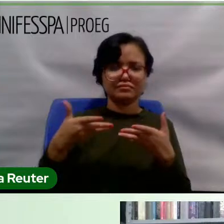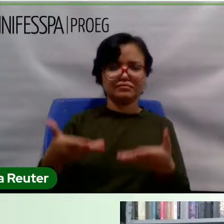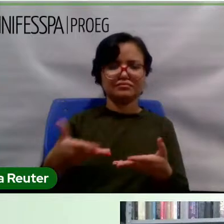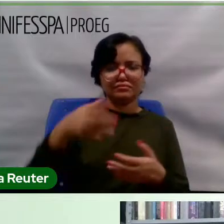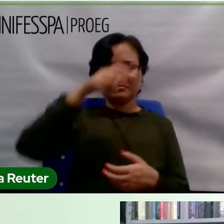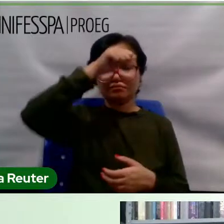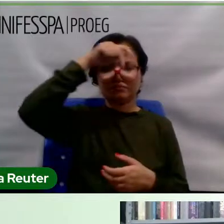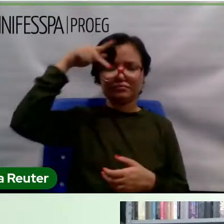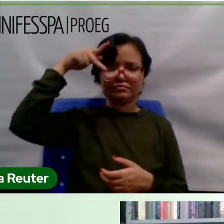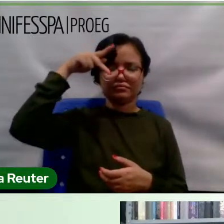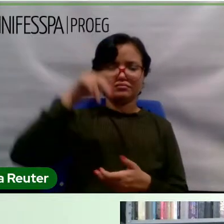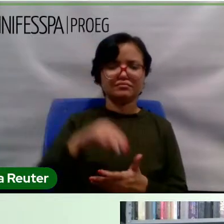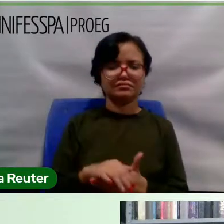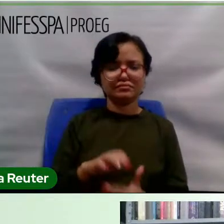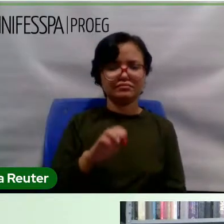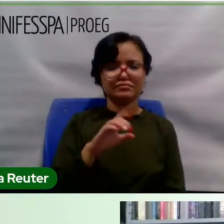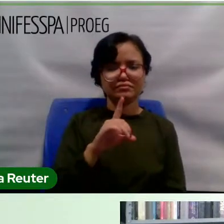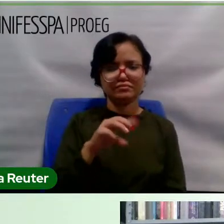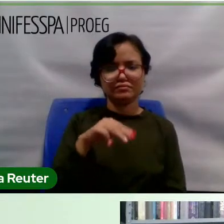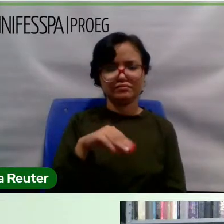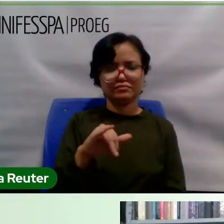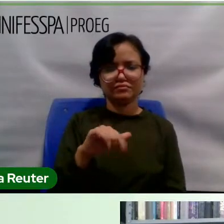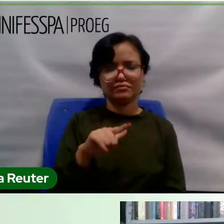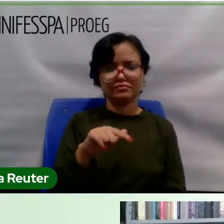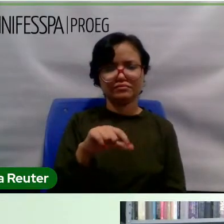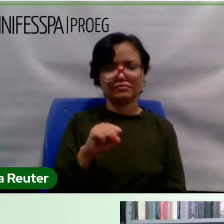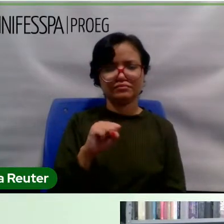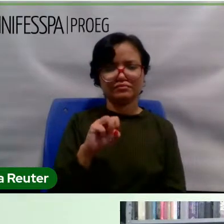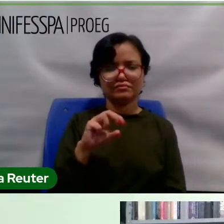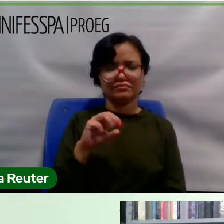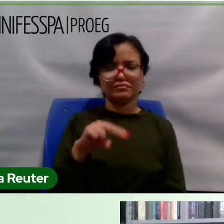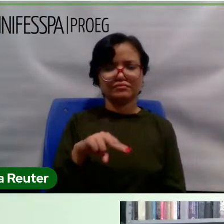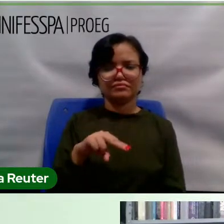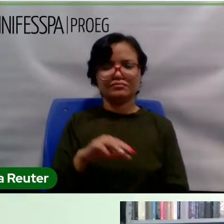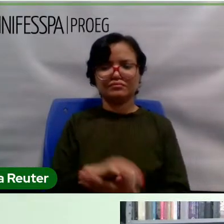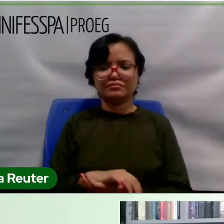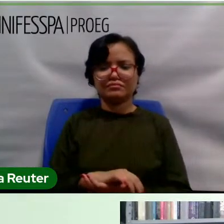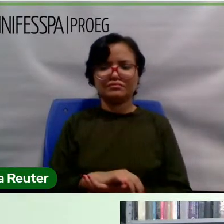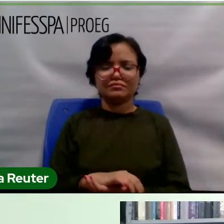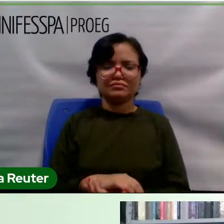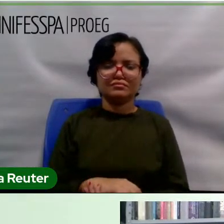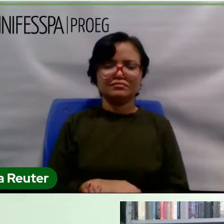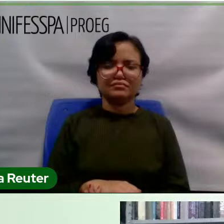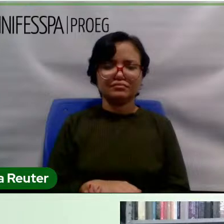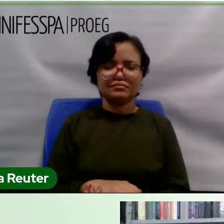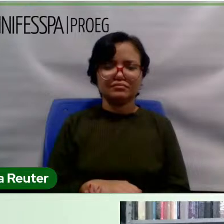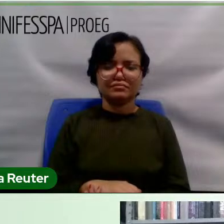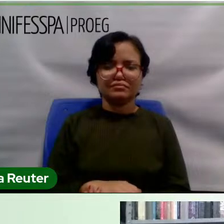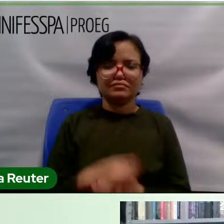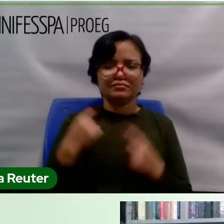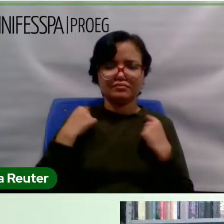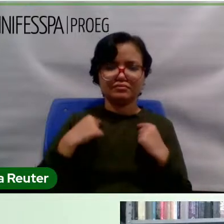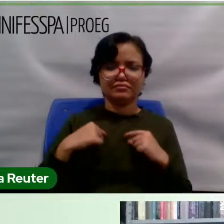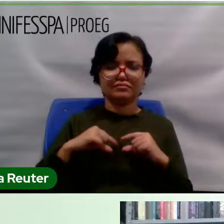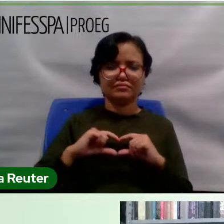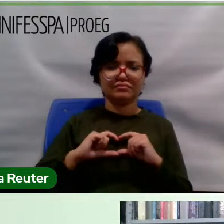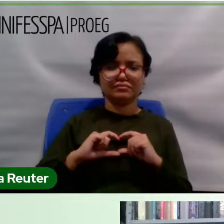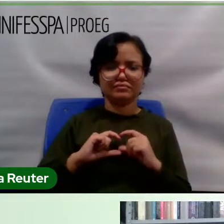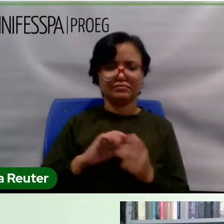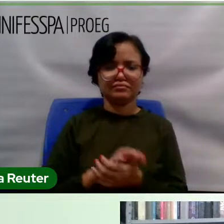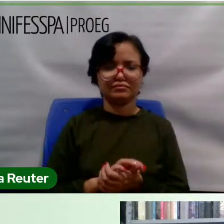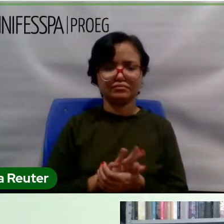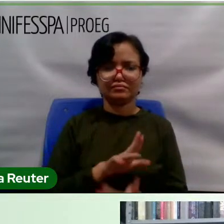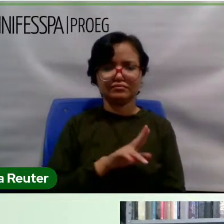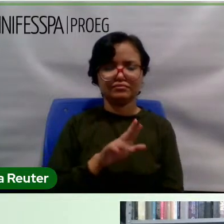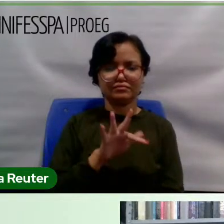prefeito Edmilson Rodrigues, que são as medalhas do mérito Francisco Caldeira Castelo Branco.